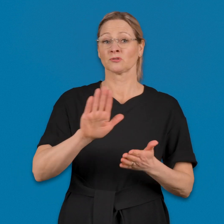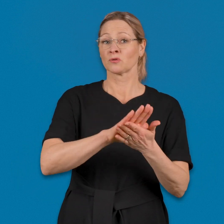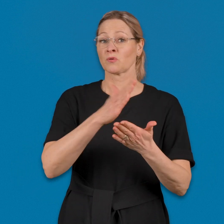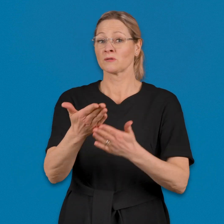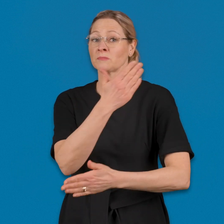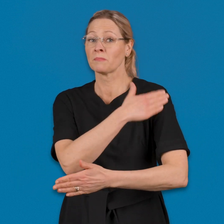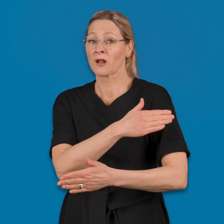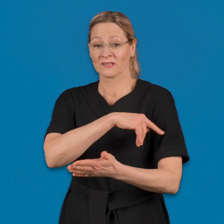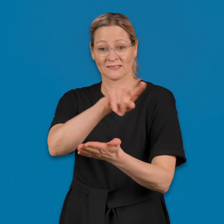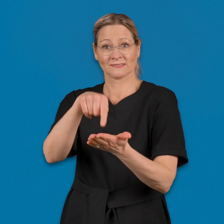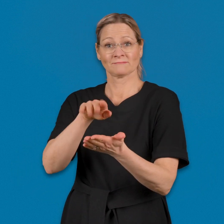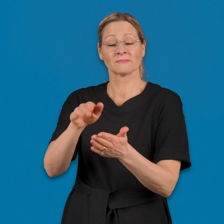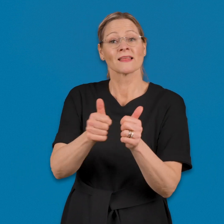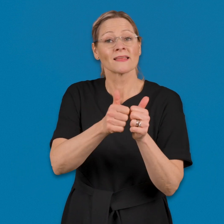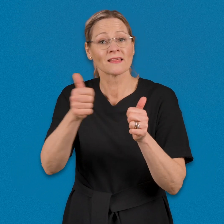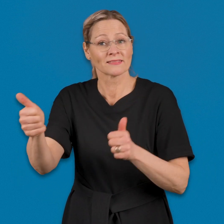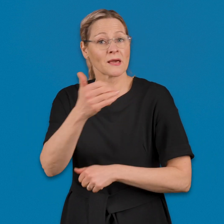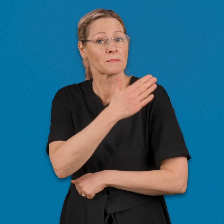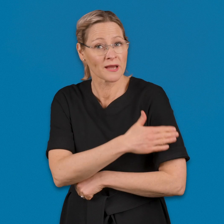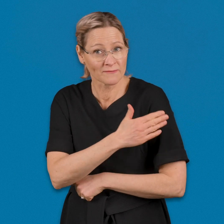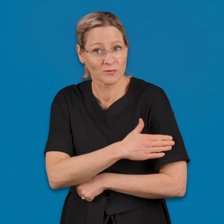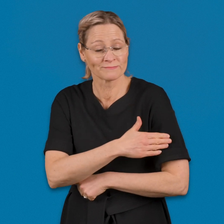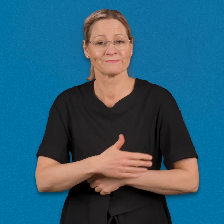Vammaisten tulkkauspalvelukeskuksen etäpalvelu